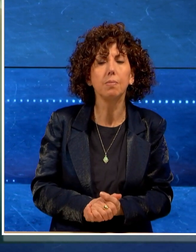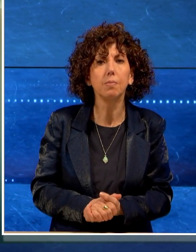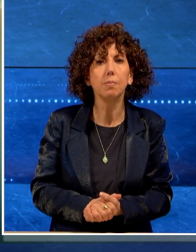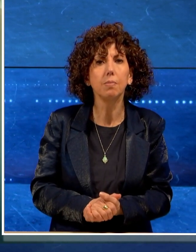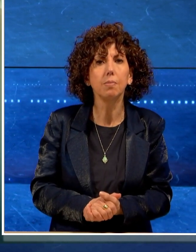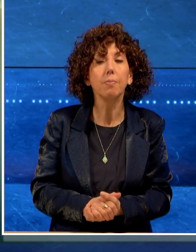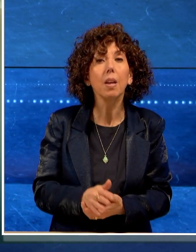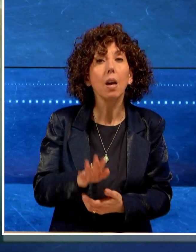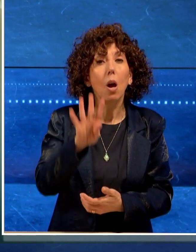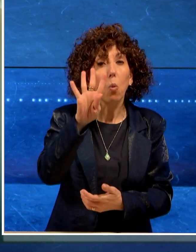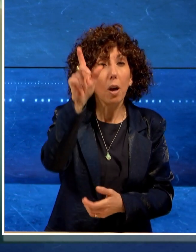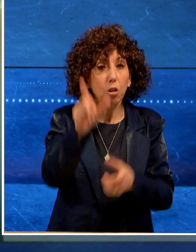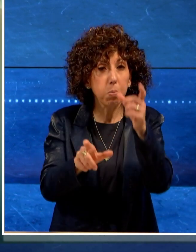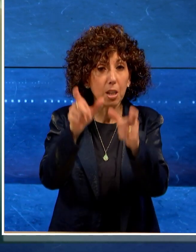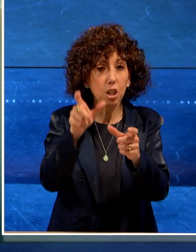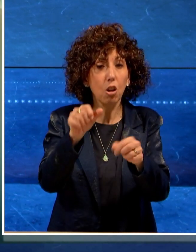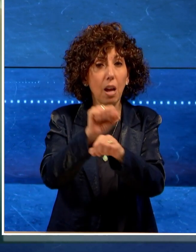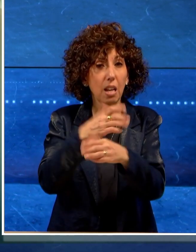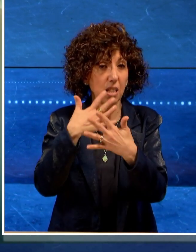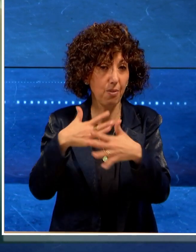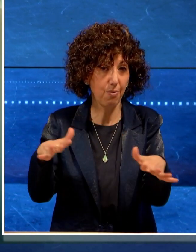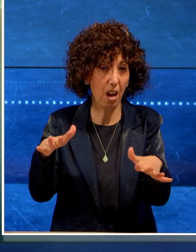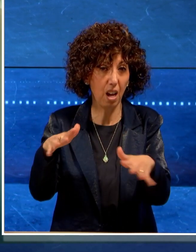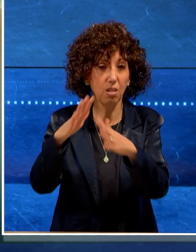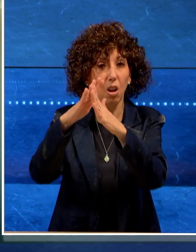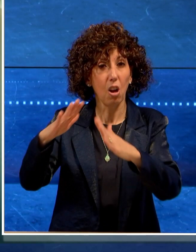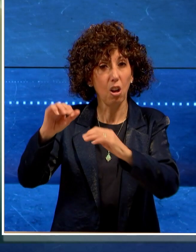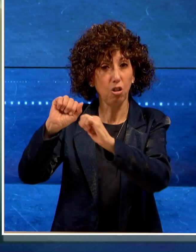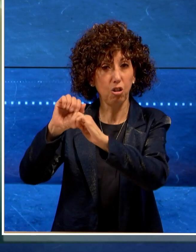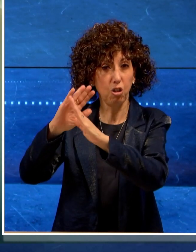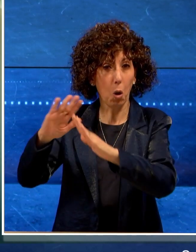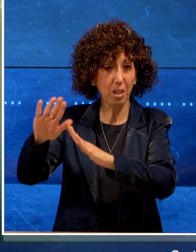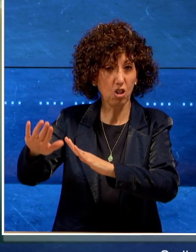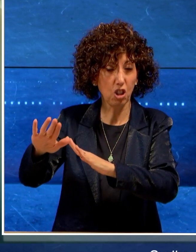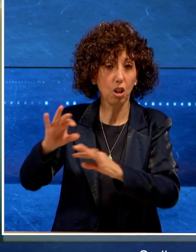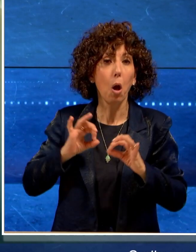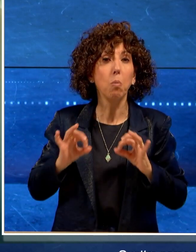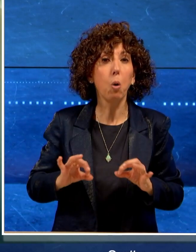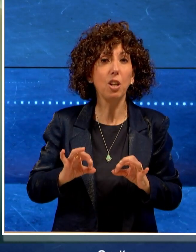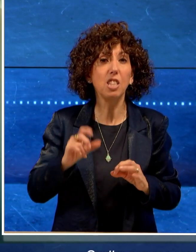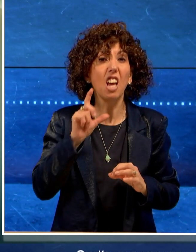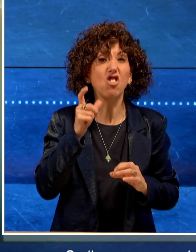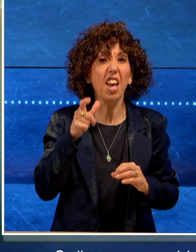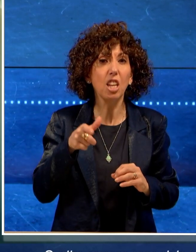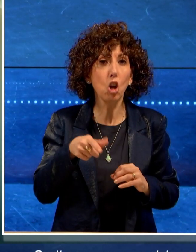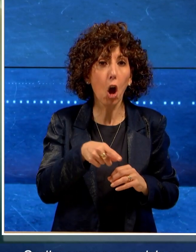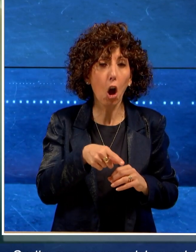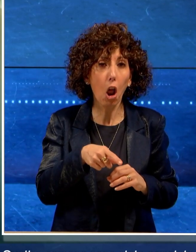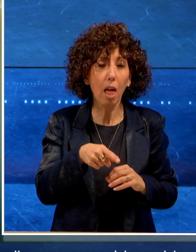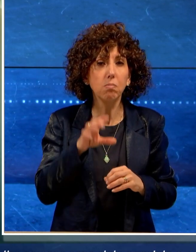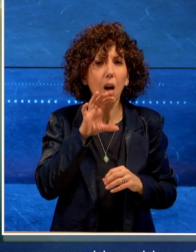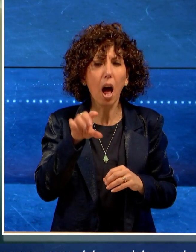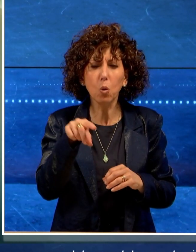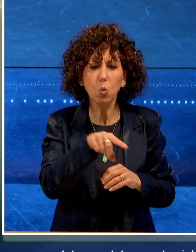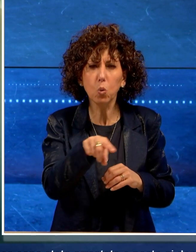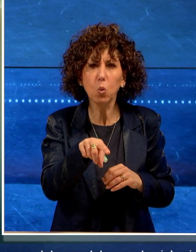Quattro persone sono state arrestate poste ai domiciliari dalla polizia di Cerignola con l